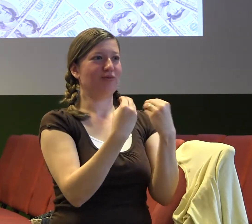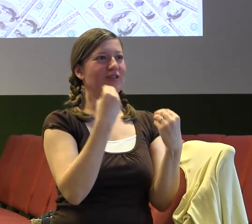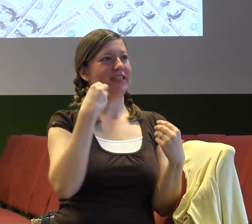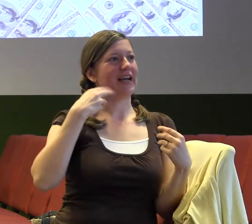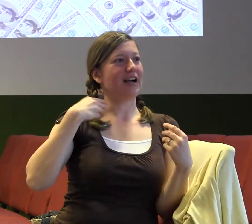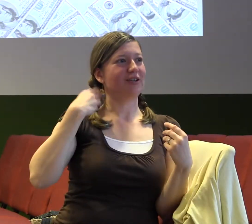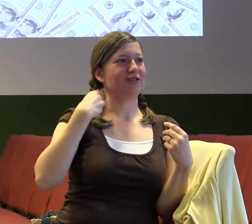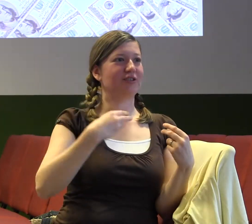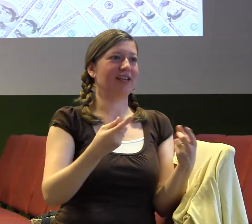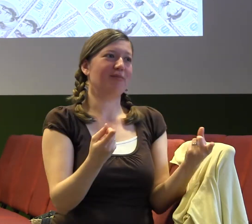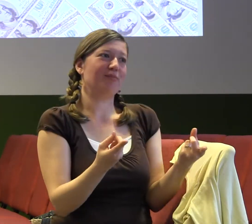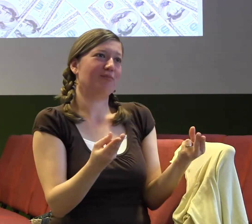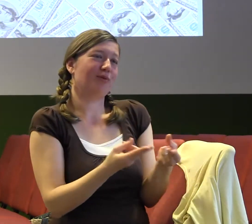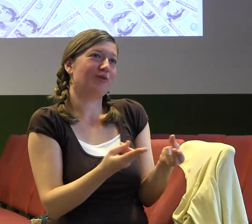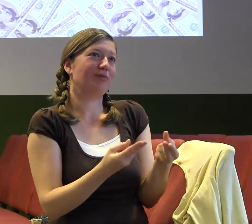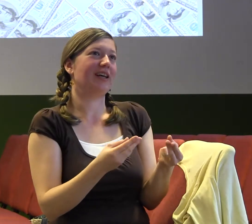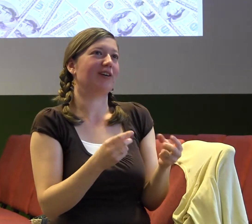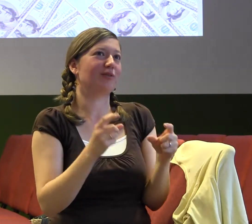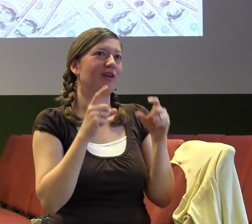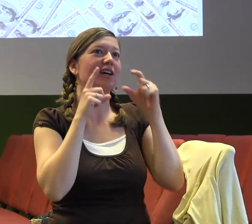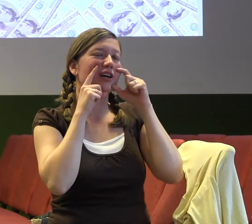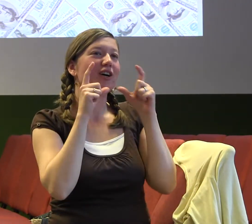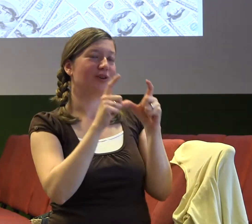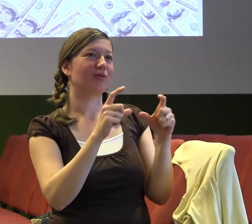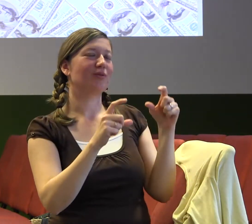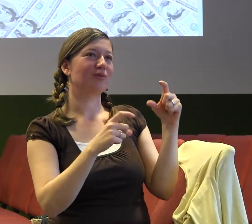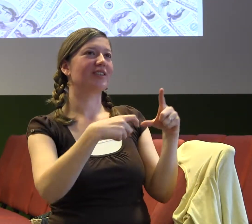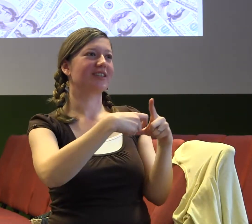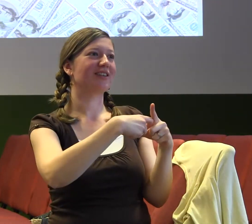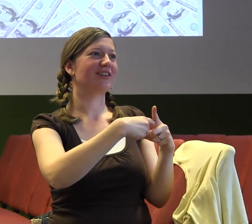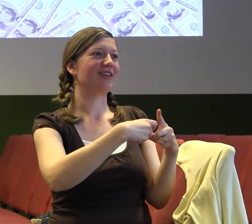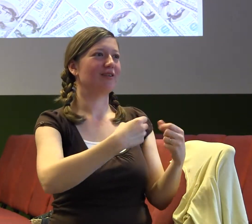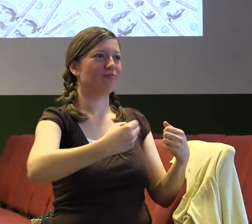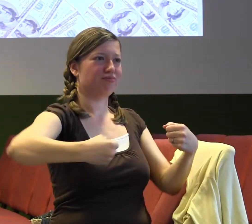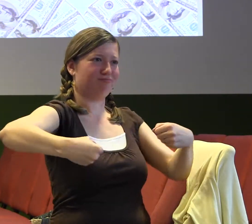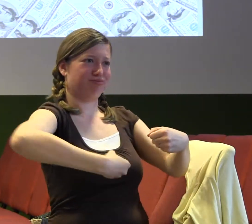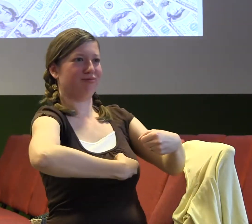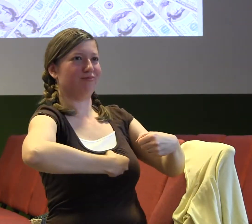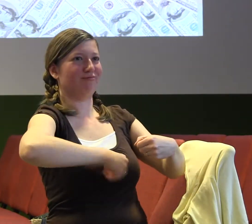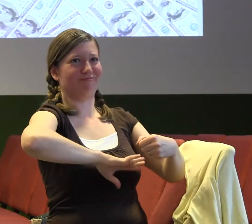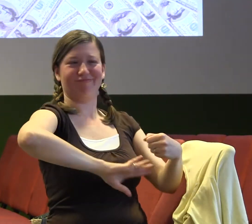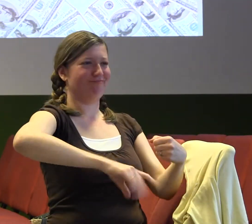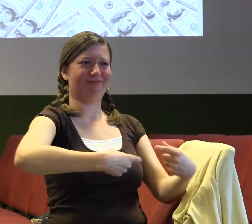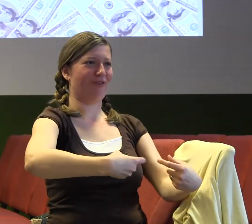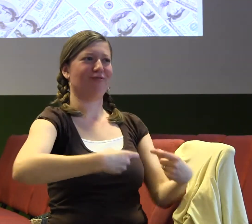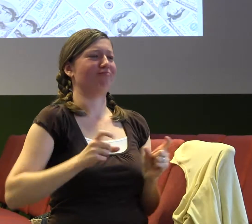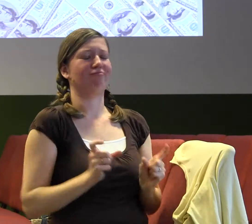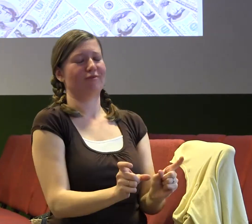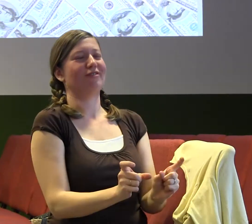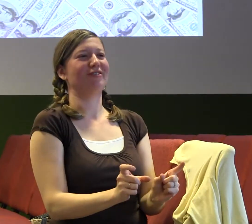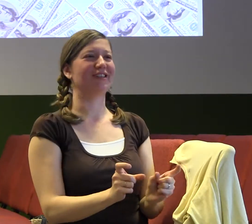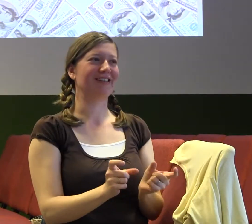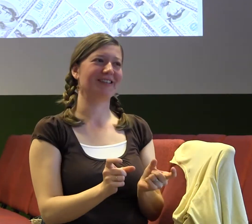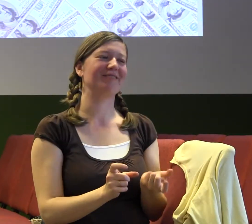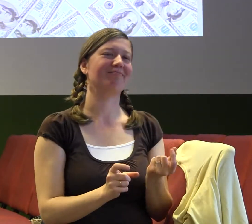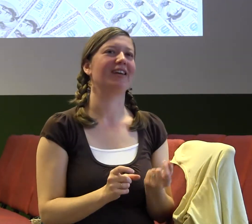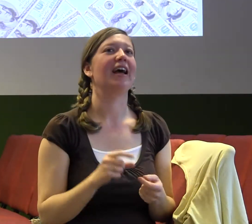tisknutí materiálu, stříhání kartiček. Vlastně si někdy říkám, stojí mi to vůbec za ty prachy? A navíc práci